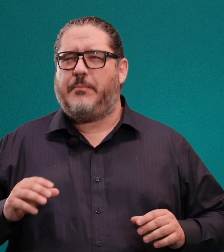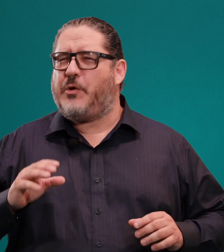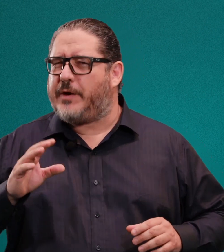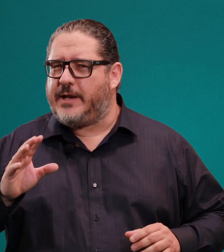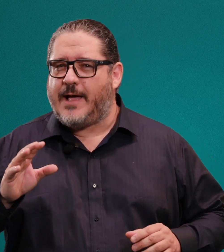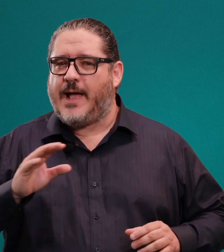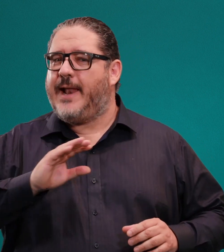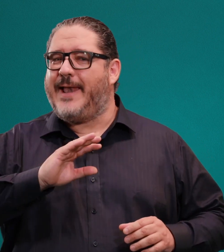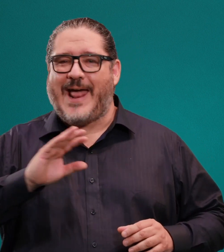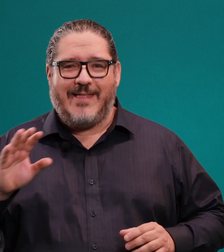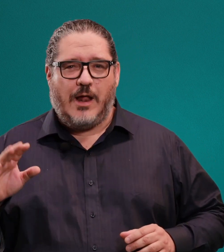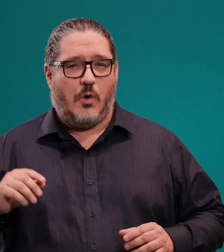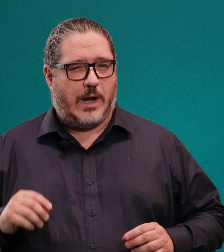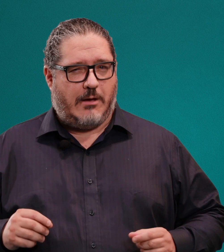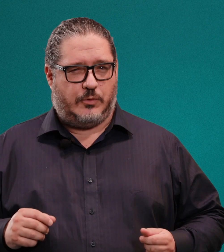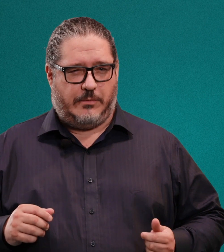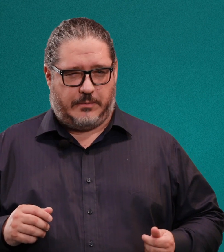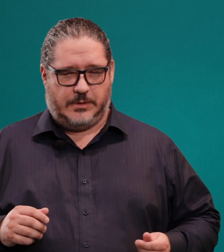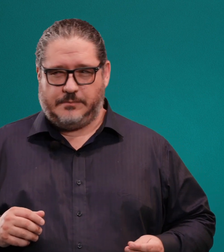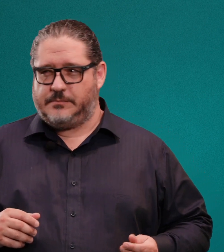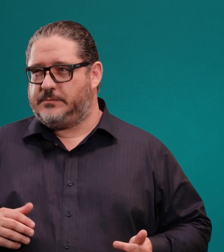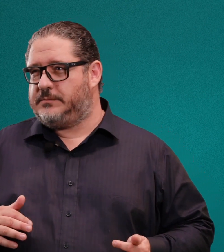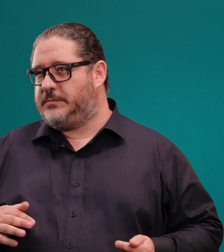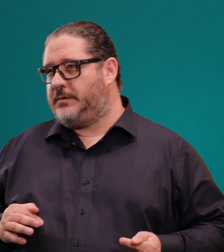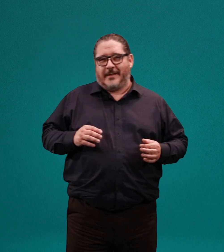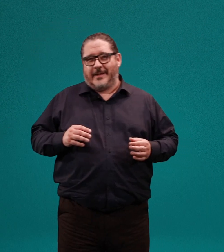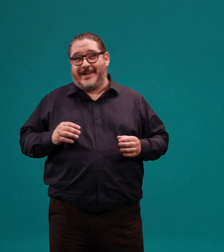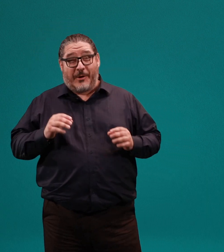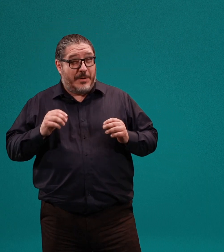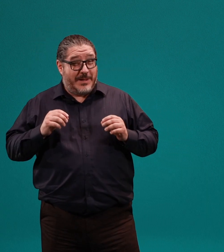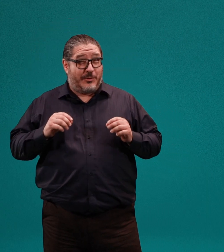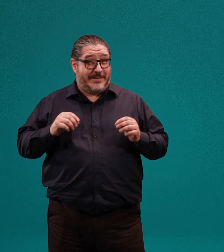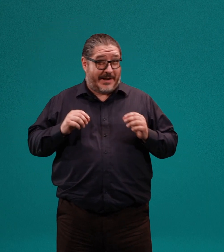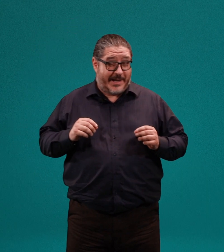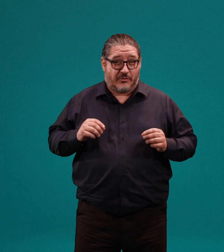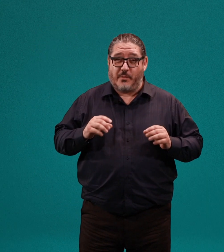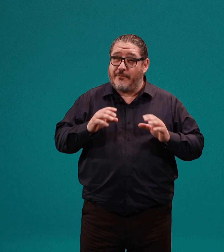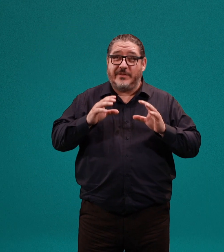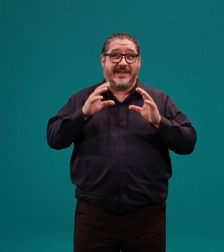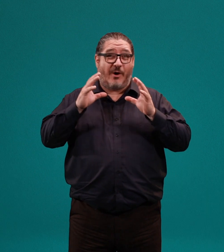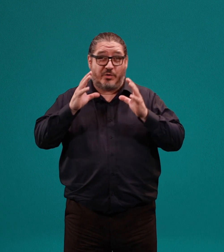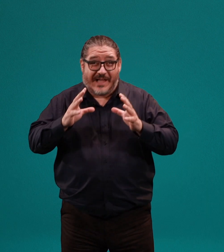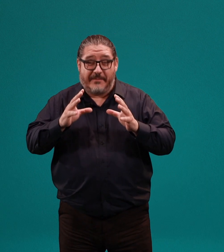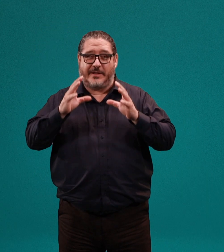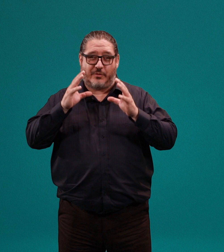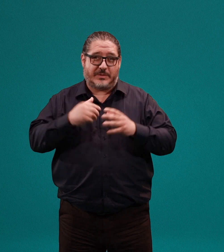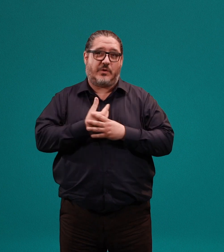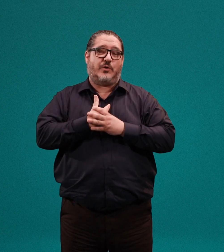pero en realidad, nada lograba motivarme. El descubrimiento de Internet como una fuente inagotable de información y